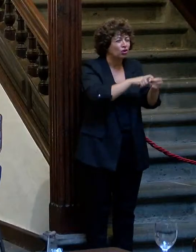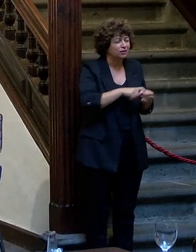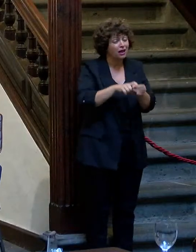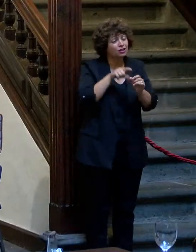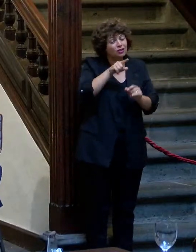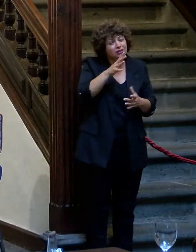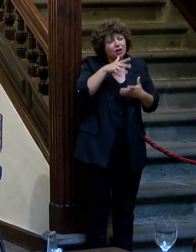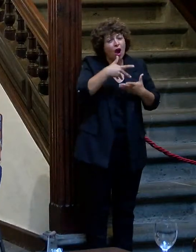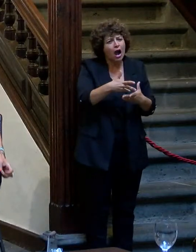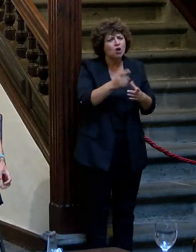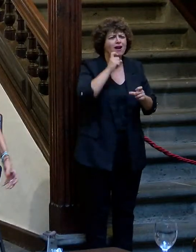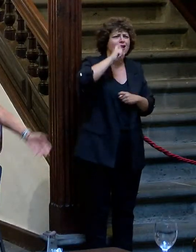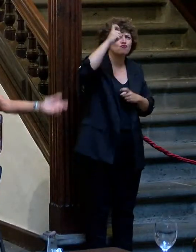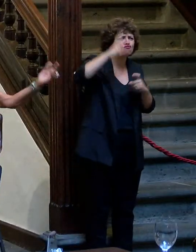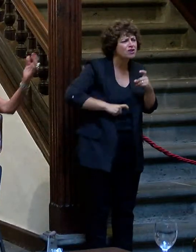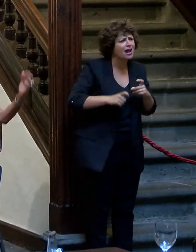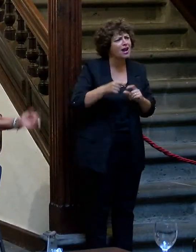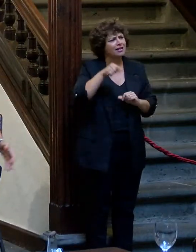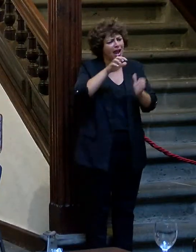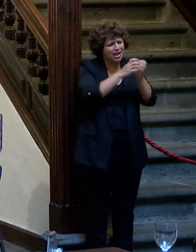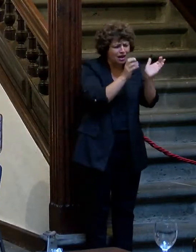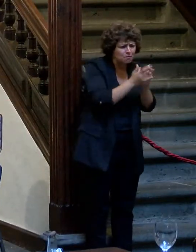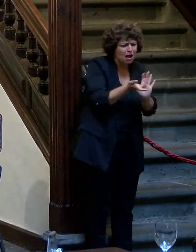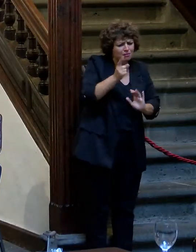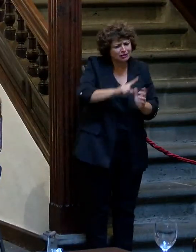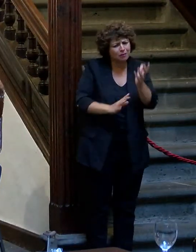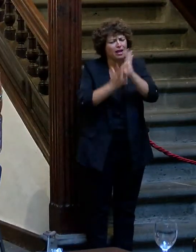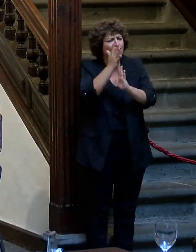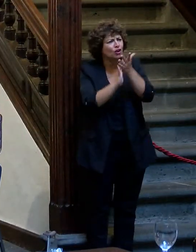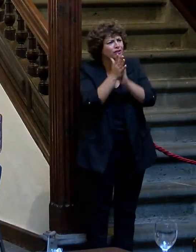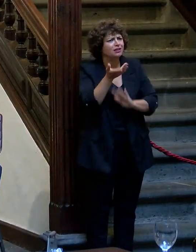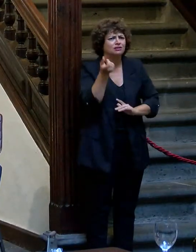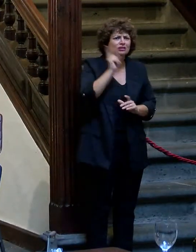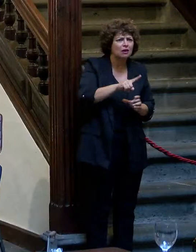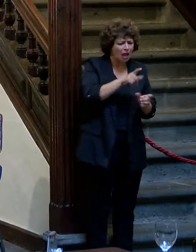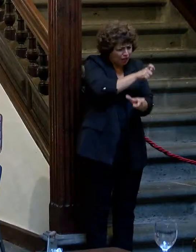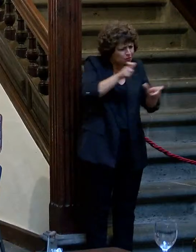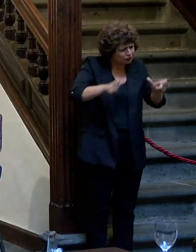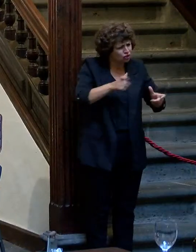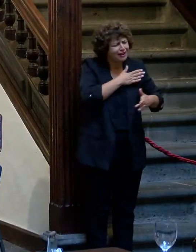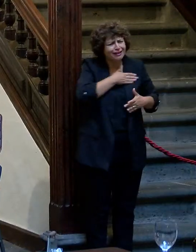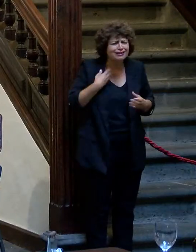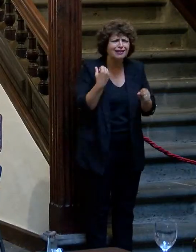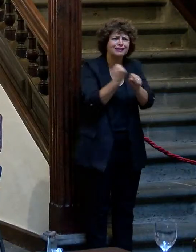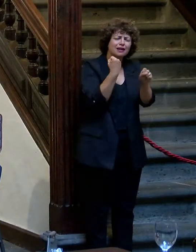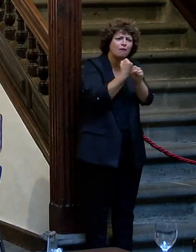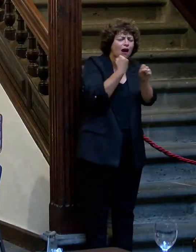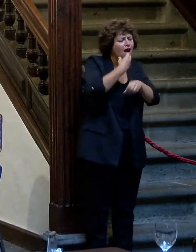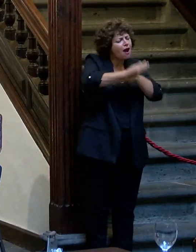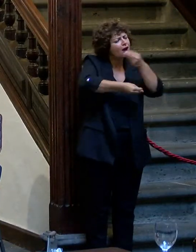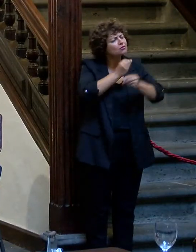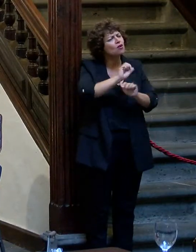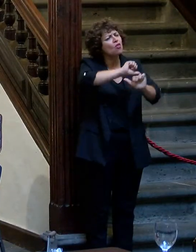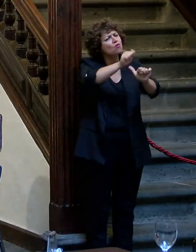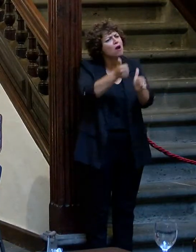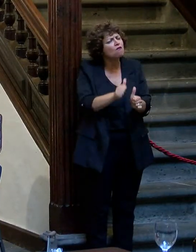pasado ahora con Ucrania, pasó en La Palma, pasan en los incendios, hay gente dispuesta a trabajar, a hacerlo de una forma